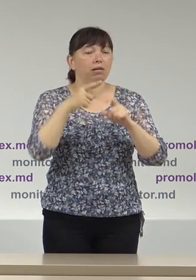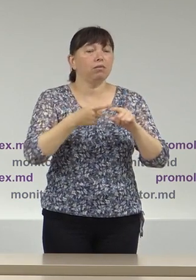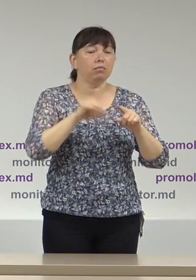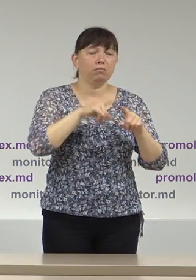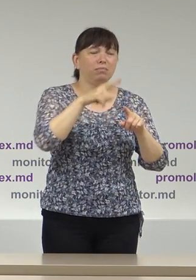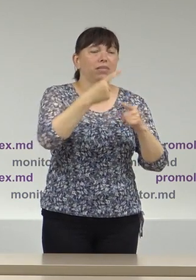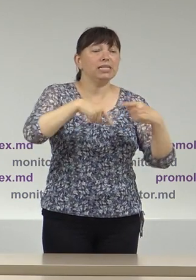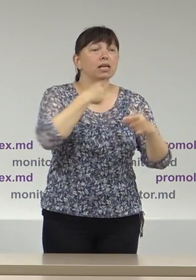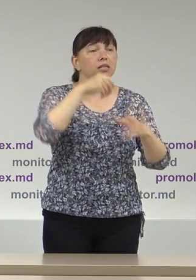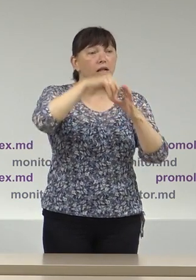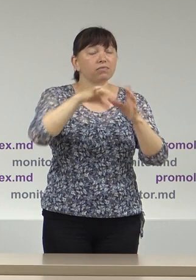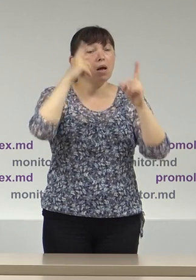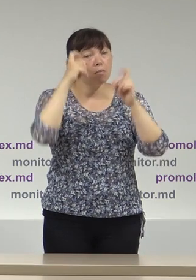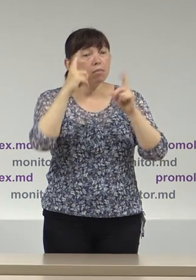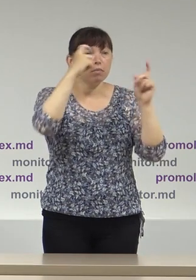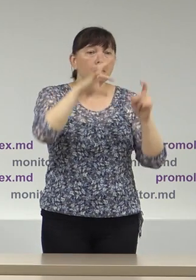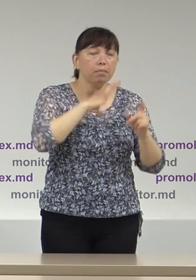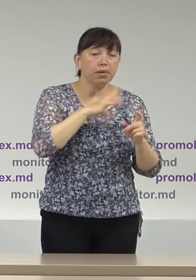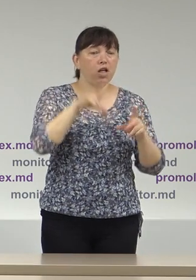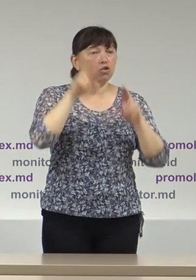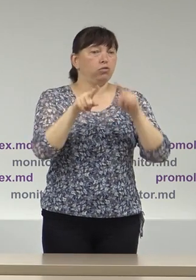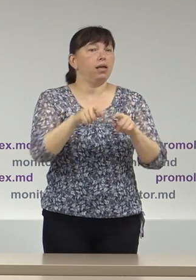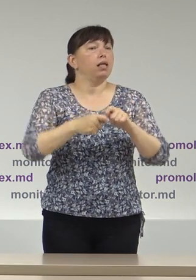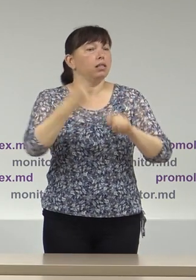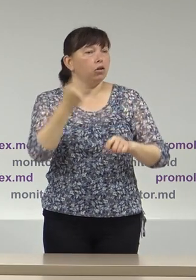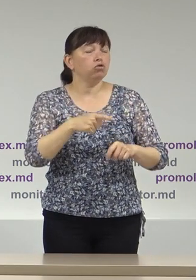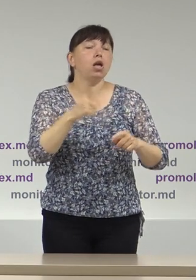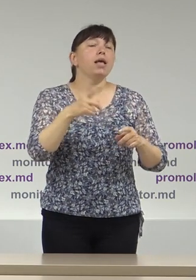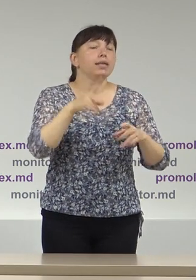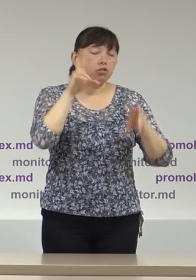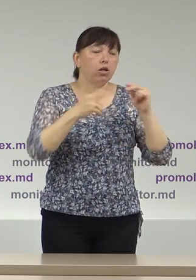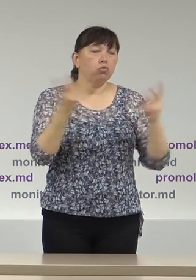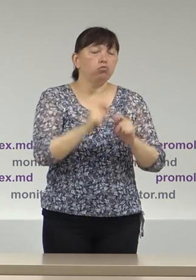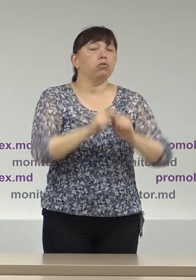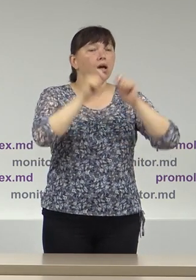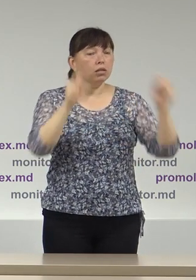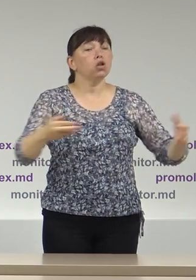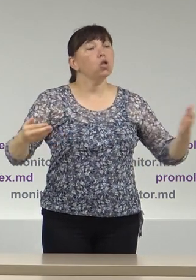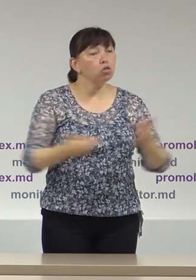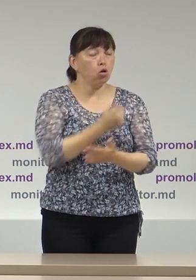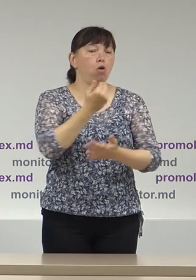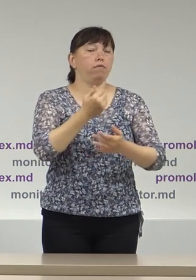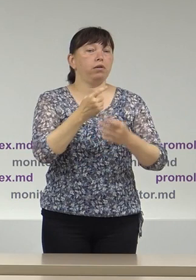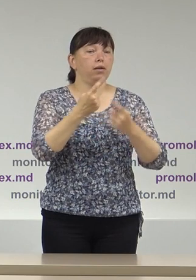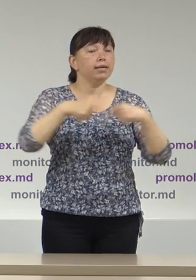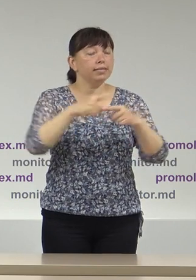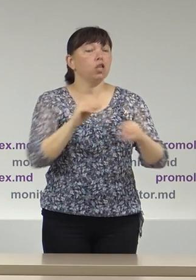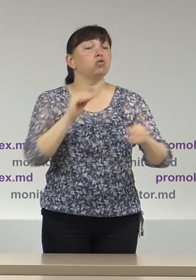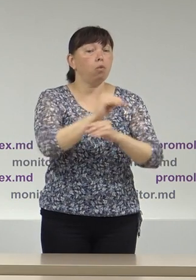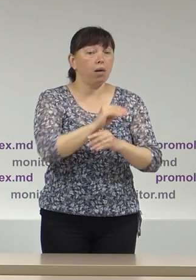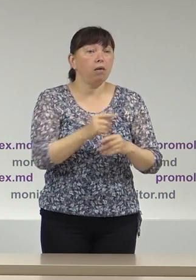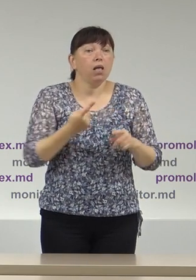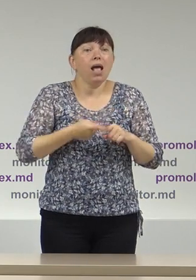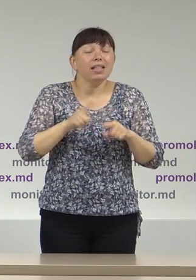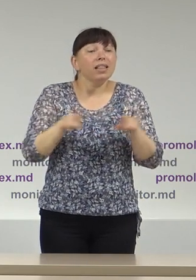unor secții de votare și în acest scop trebuie să fie create mai multe secții. Aceeași abordare nu am văzut-o cu